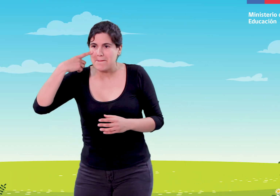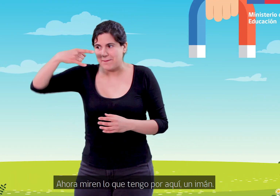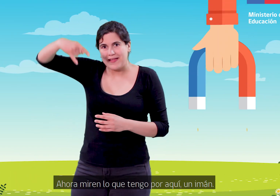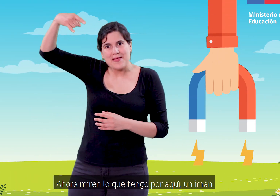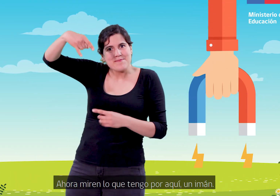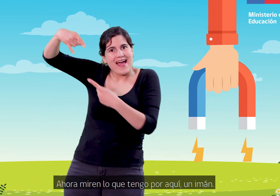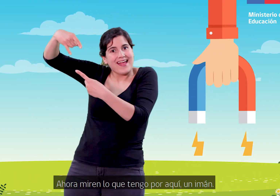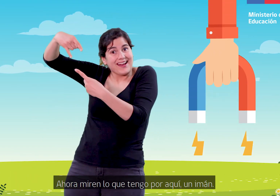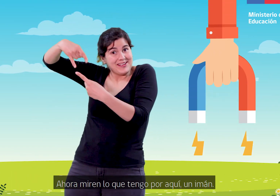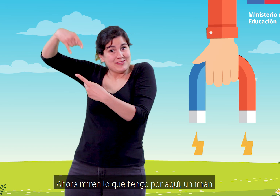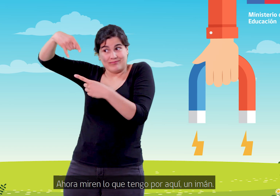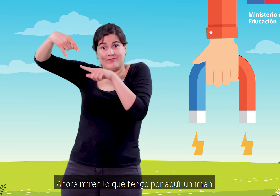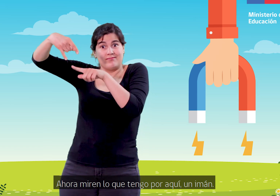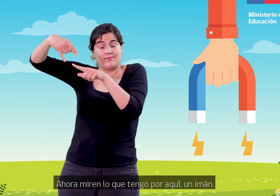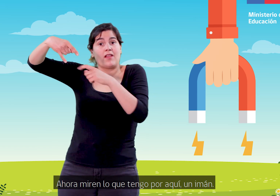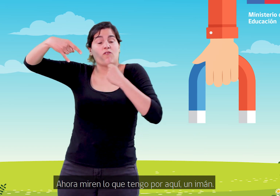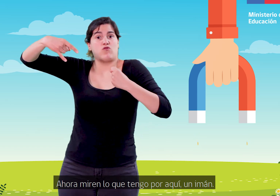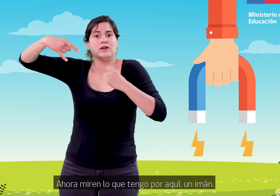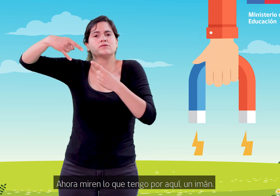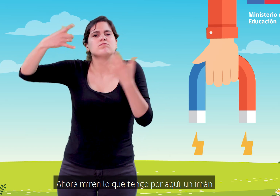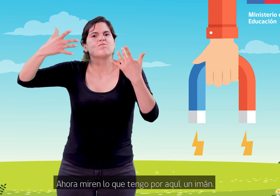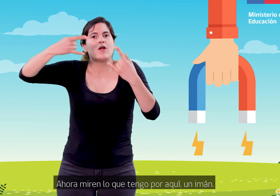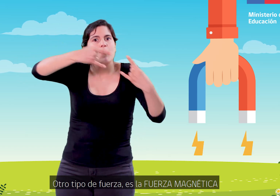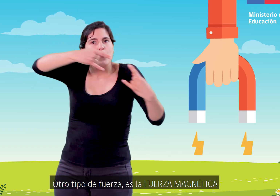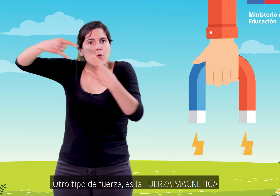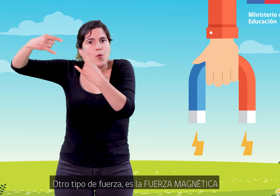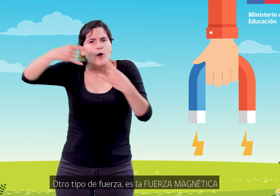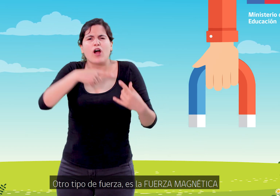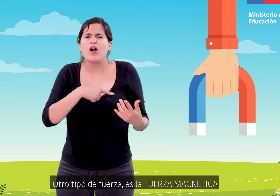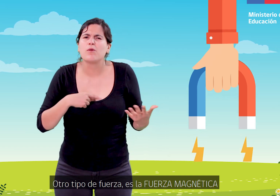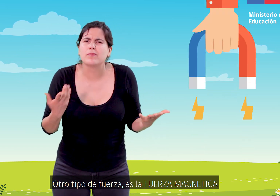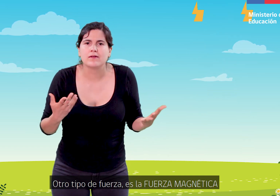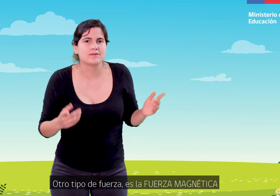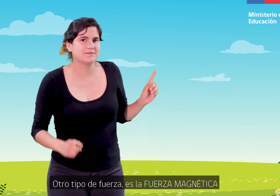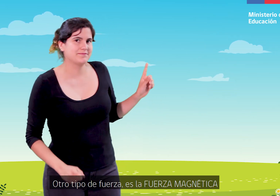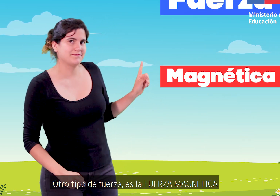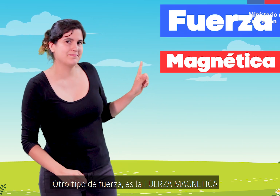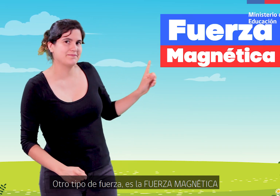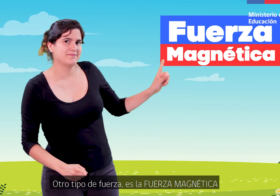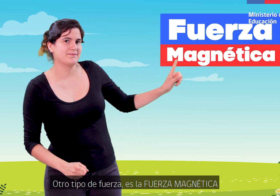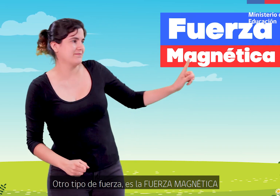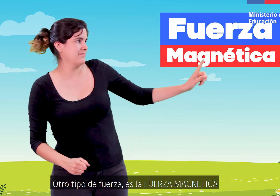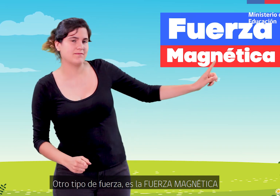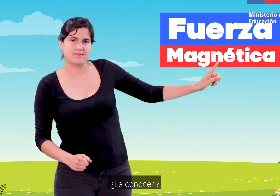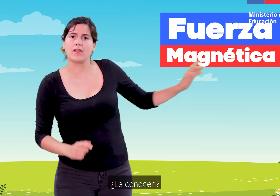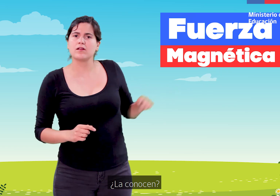Ahora miren lo que tengo por aquí. Un imán. Otro tipo de fuerza es la fuerza magnética. ¿La